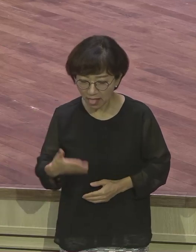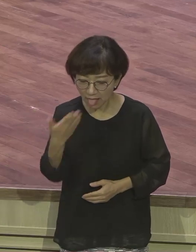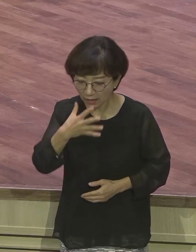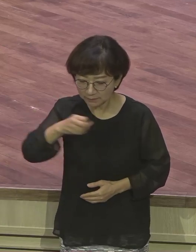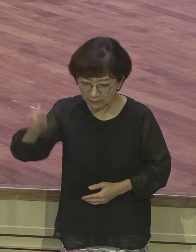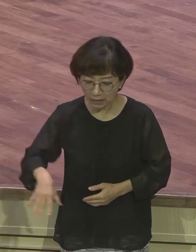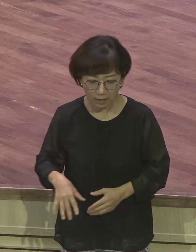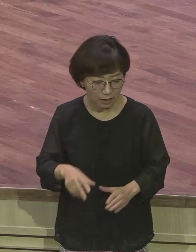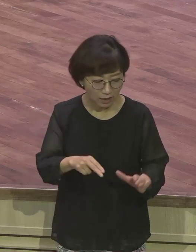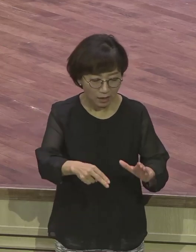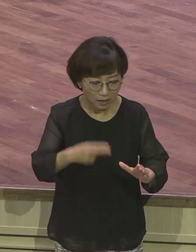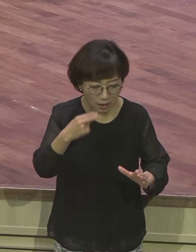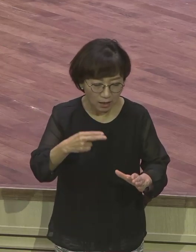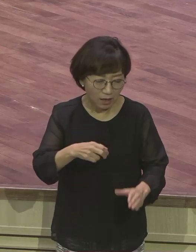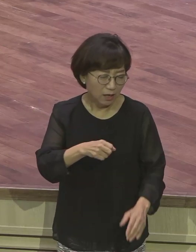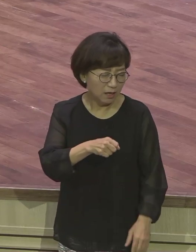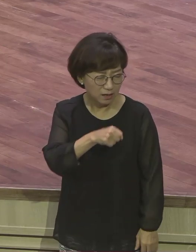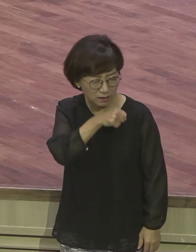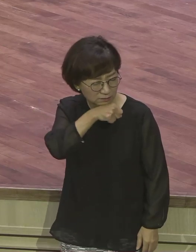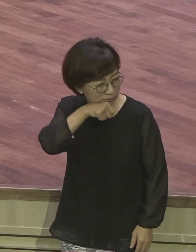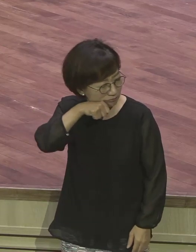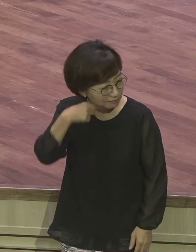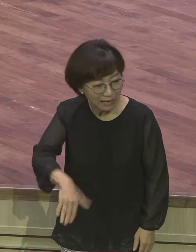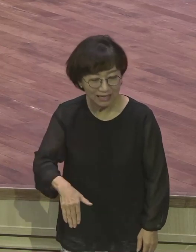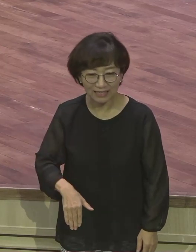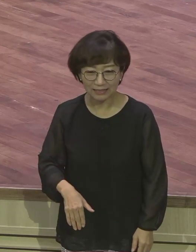그것도 절제예요 하는 시간표야 그것도